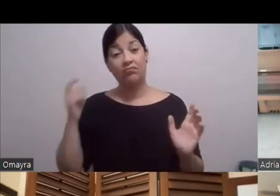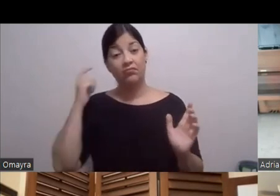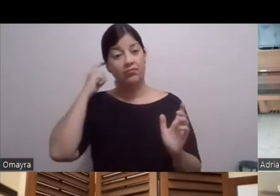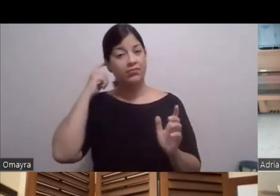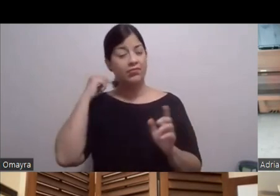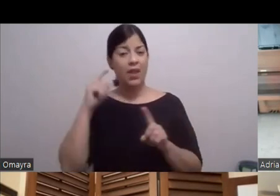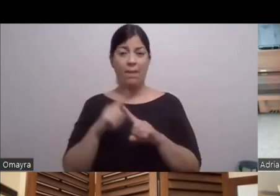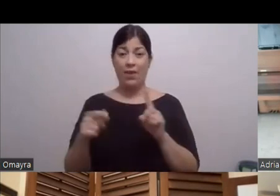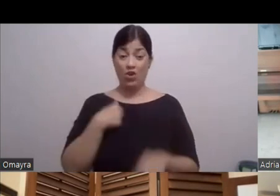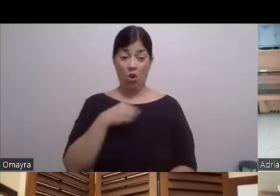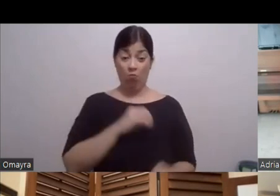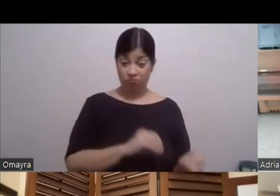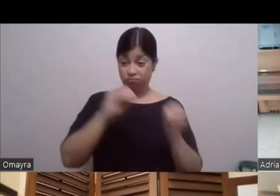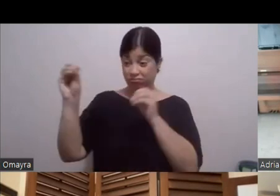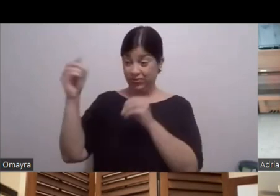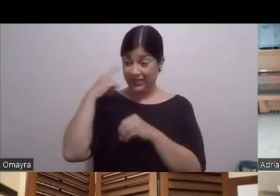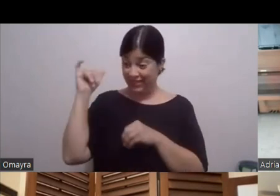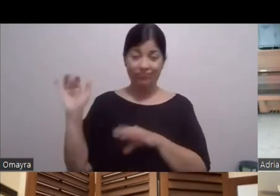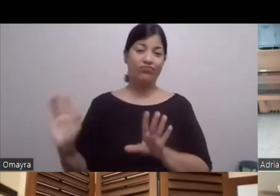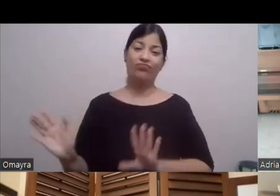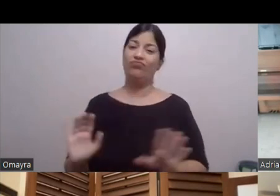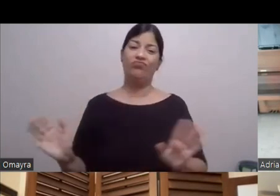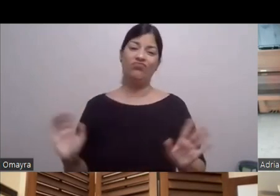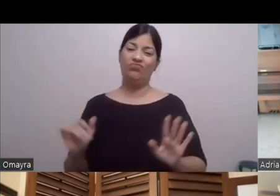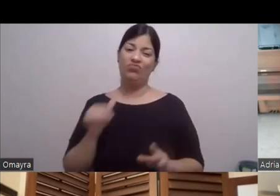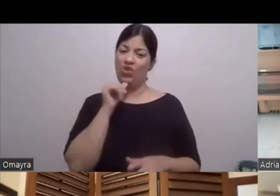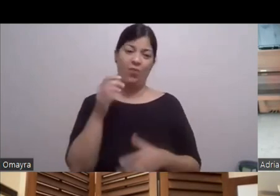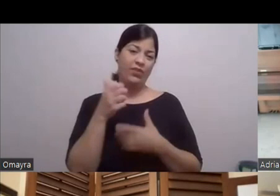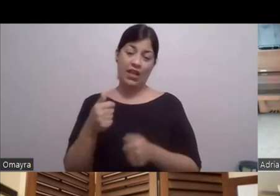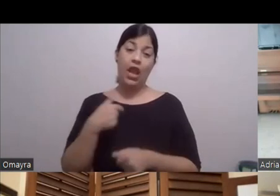Ángeles Esto No Nunca me Nunca me interesó A mí me gusta Trabajar en mi idioma Primero que nada